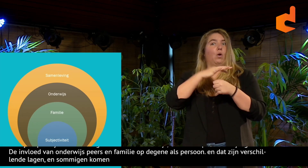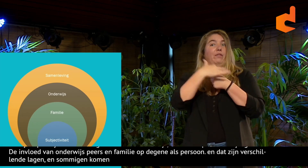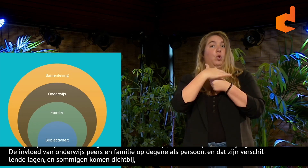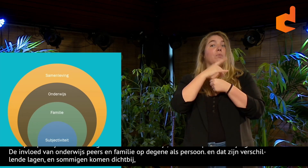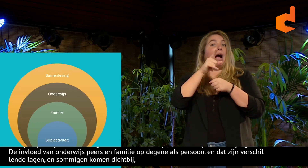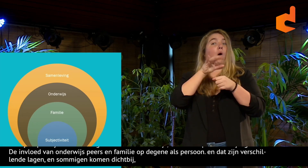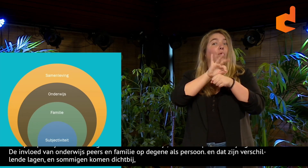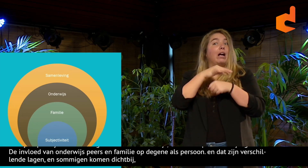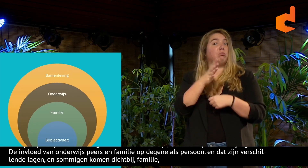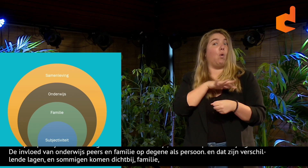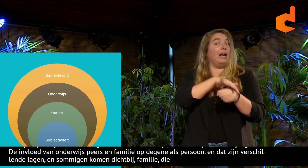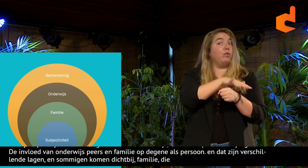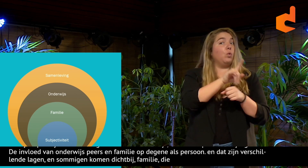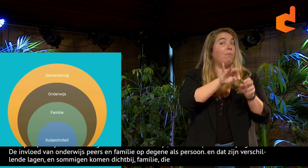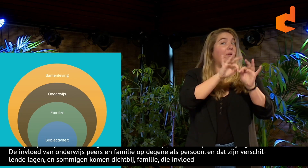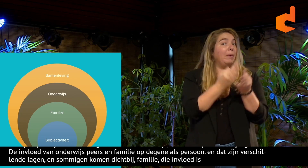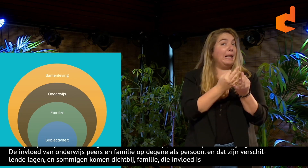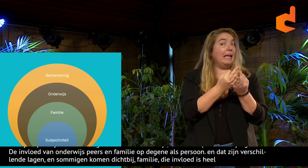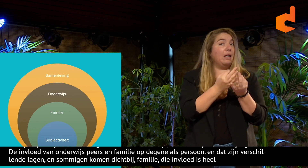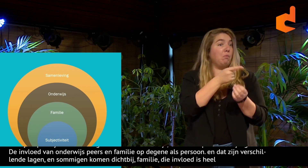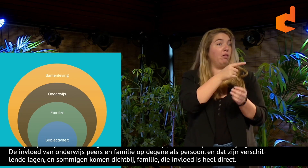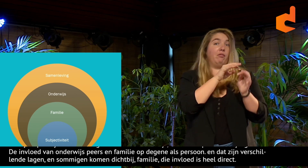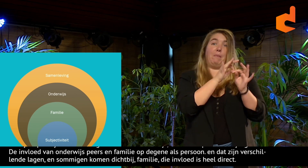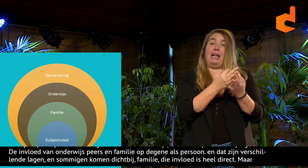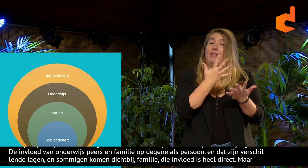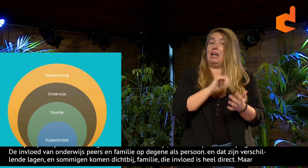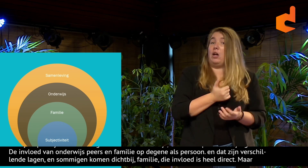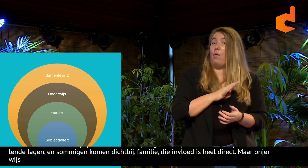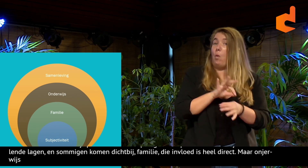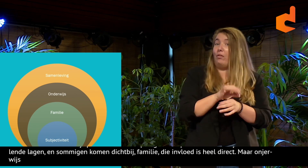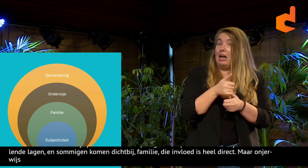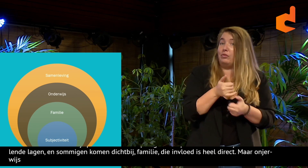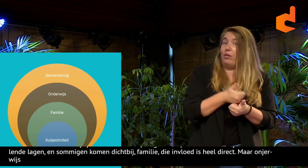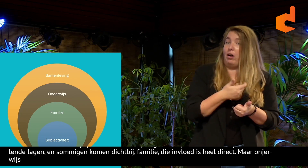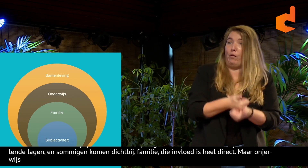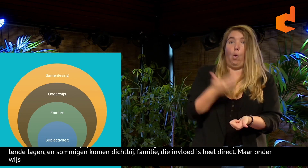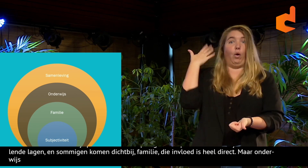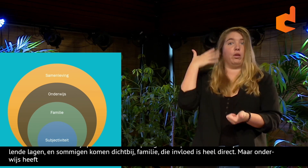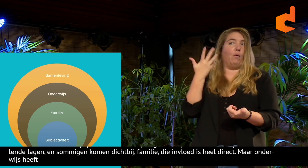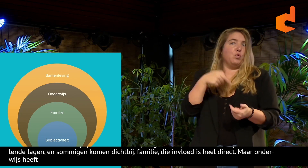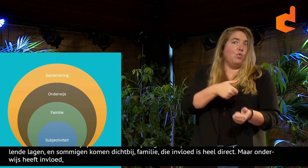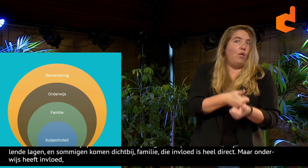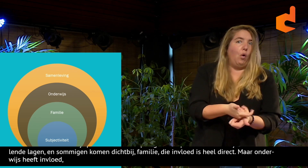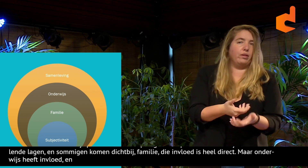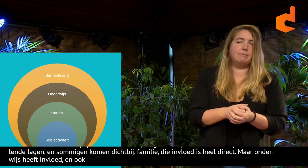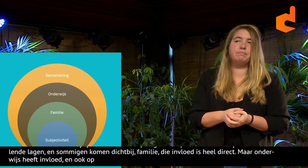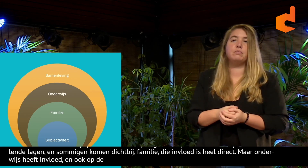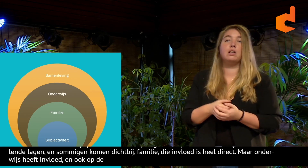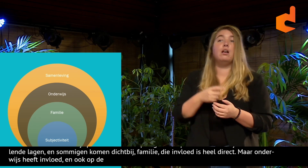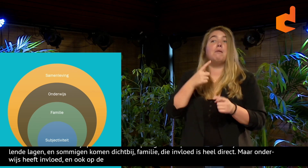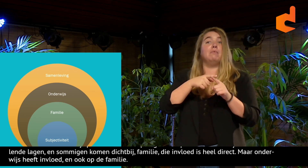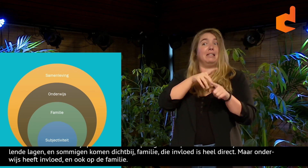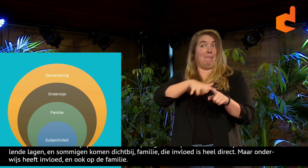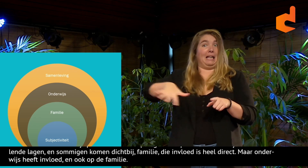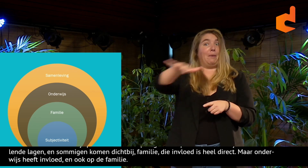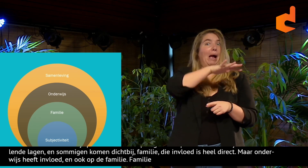is heel direct. Maar onderwijs heeft ook invloed, maar ook weer invloed op de familie. En de familie heeft ook weer invloed